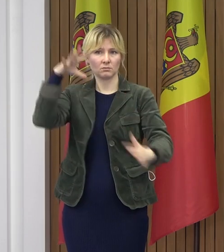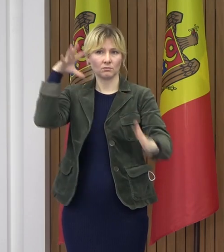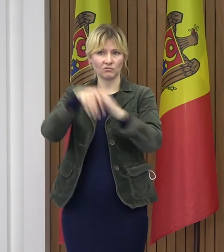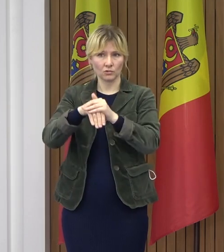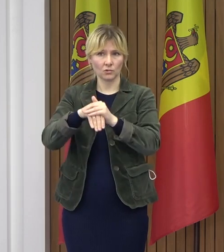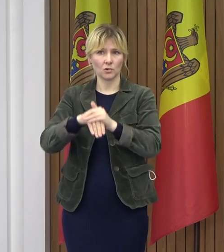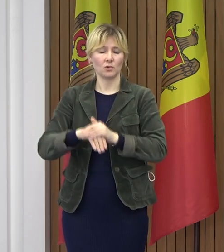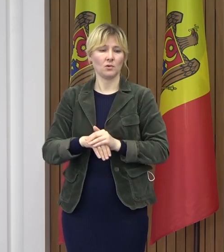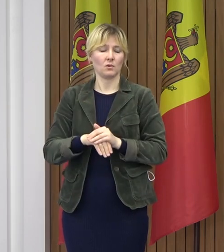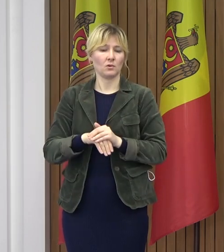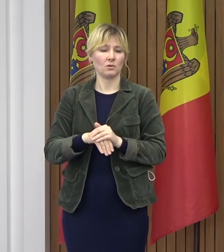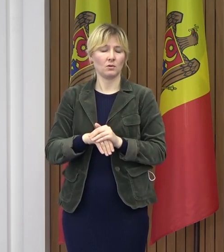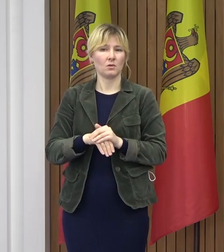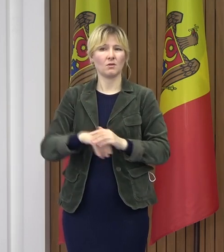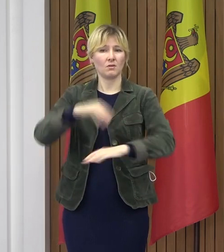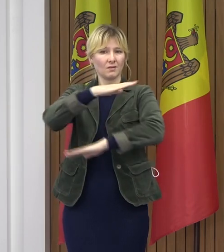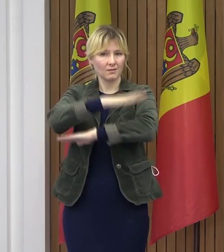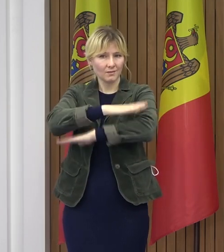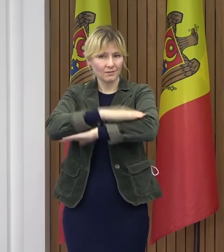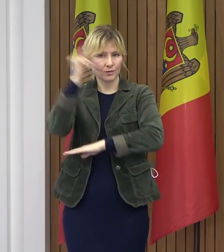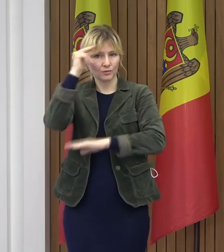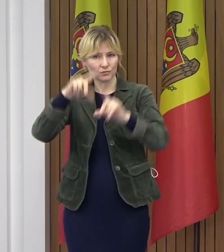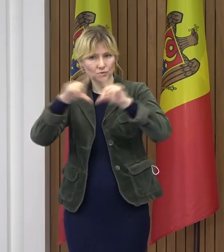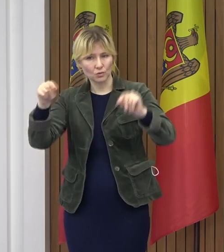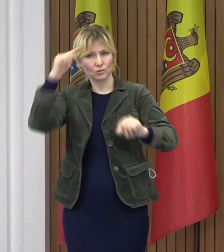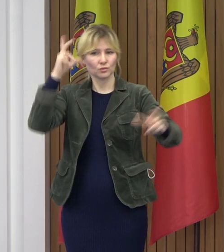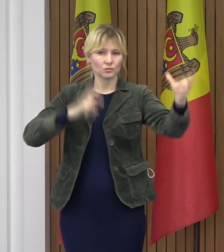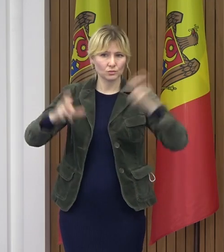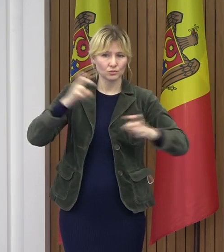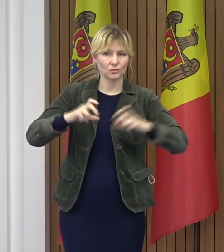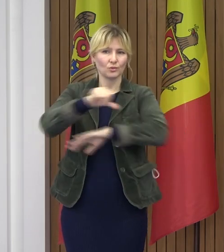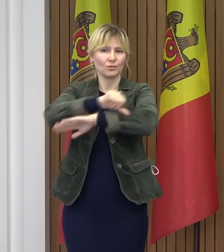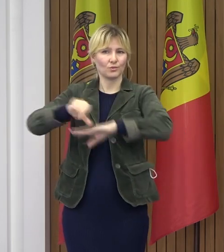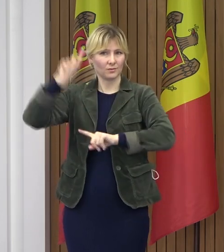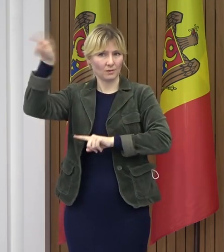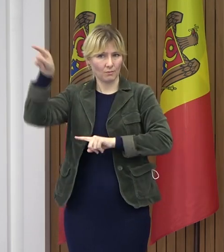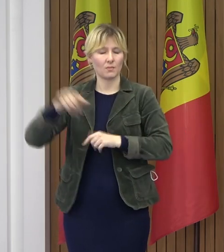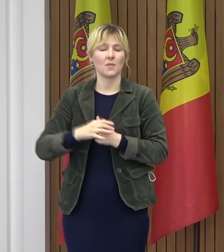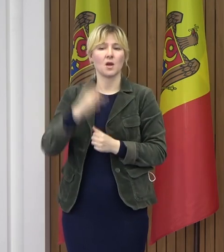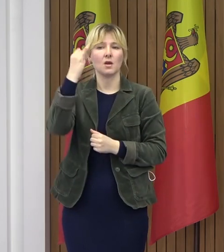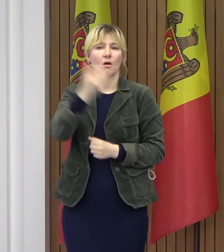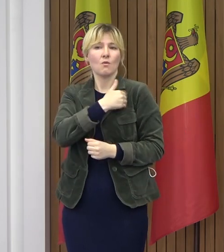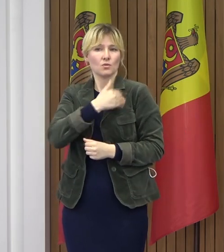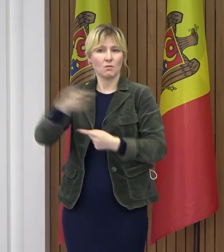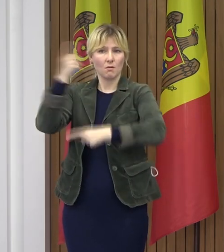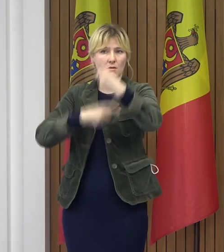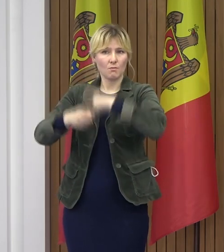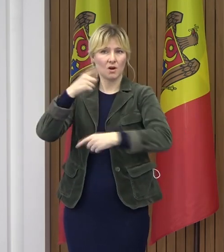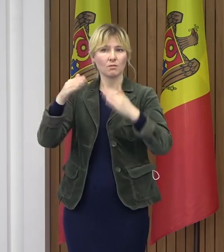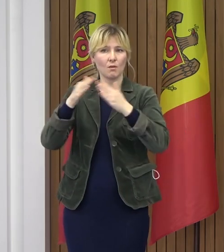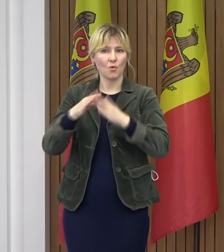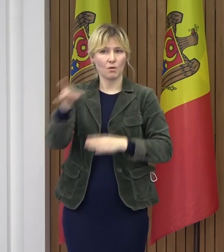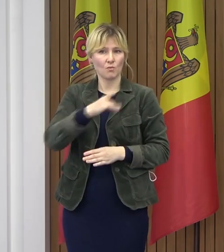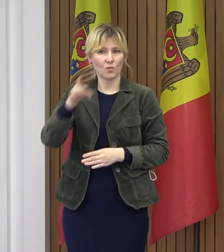aici inclusiv la elevii și studenții noștri care studiază în străinătate și care intenționează să revină în Republica Moldova.